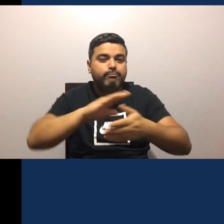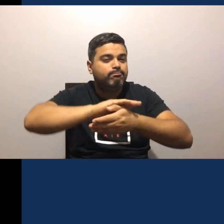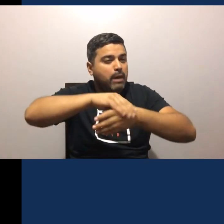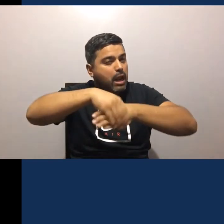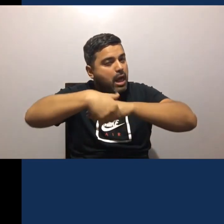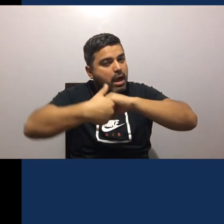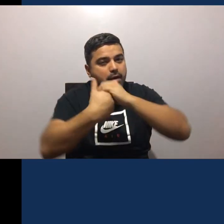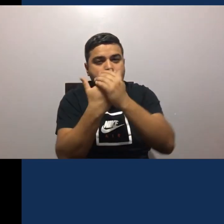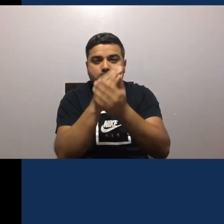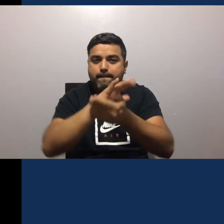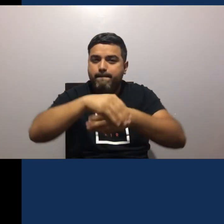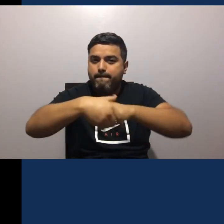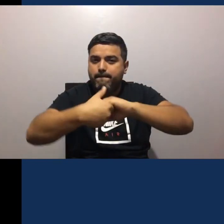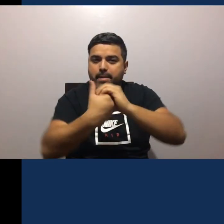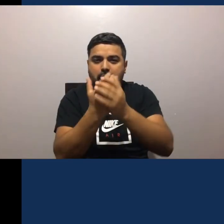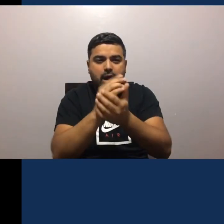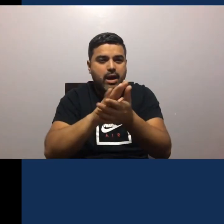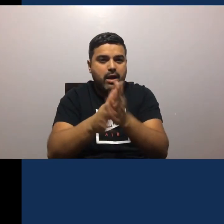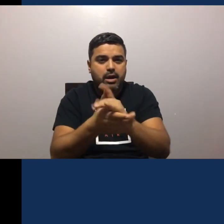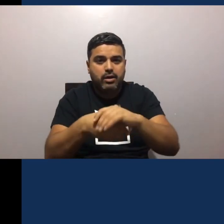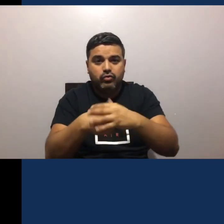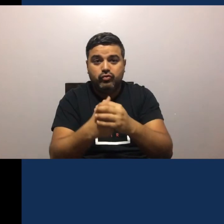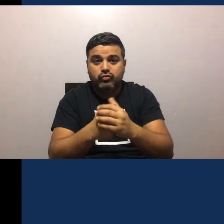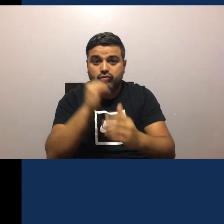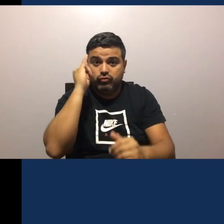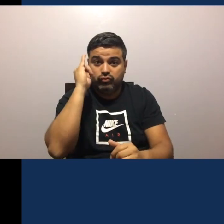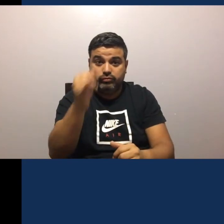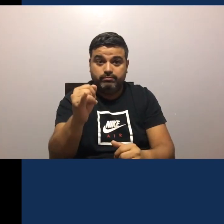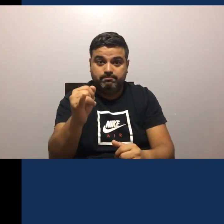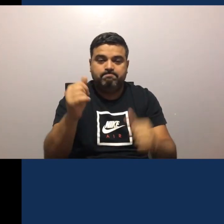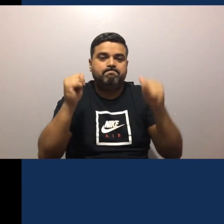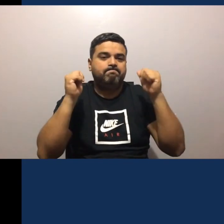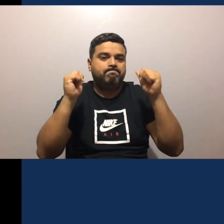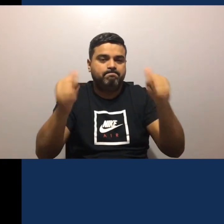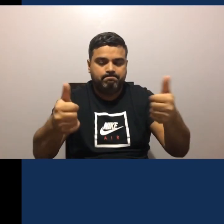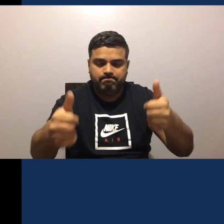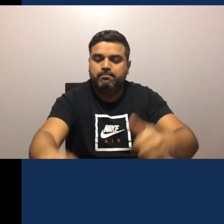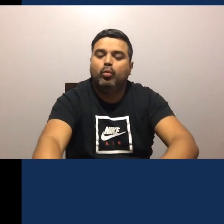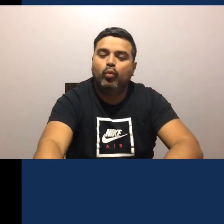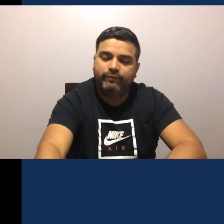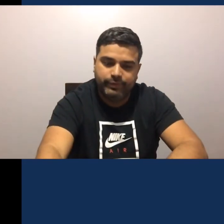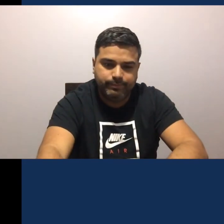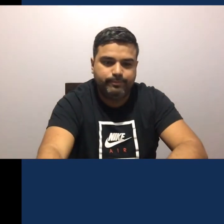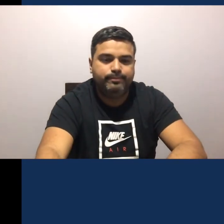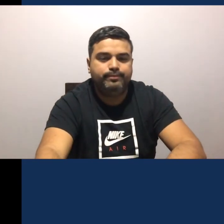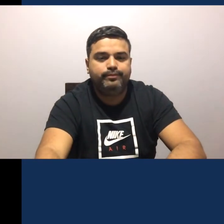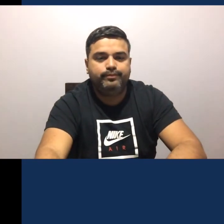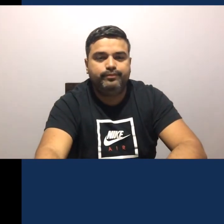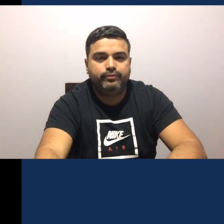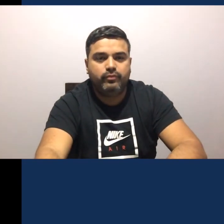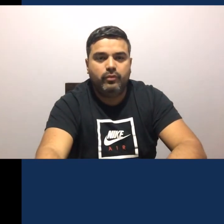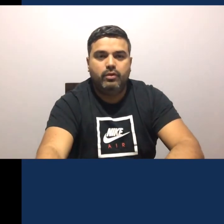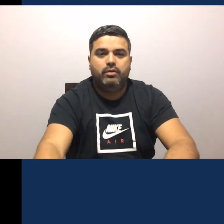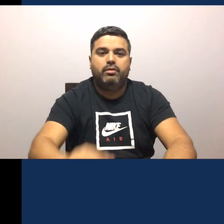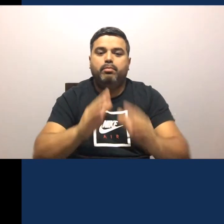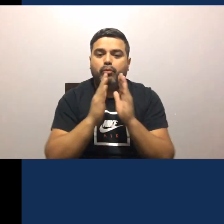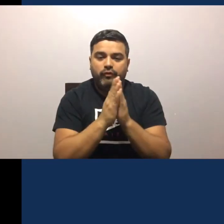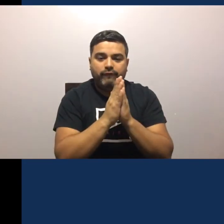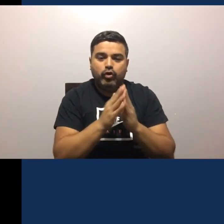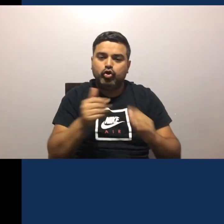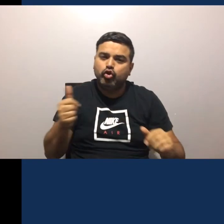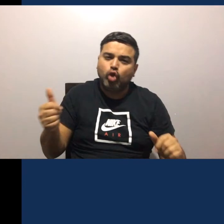Pero siempre Al terminar Debes lavarte Muy bien Las manos Por favor